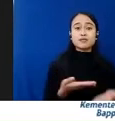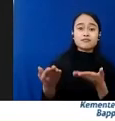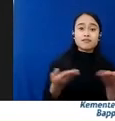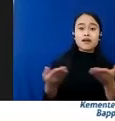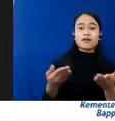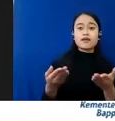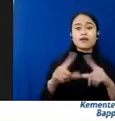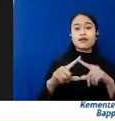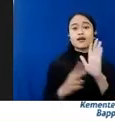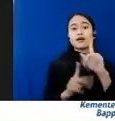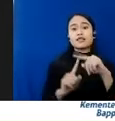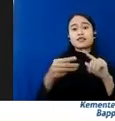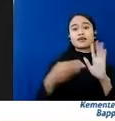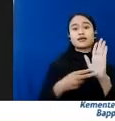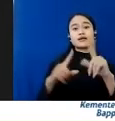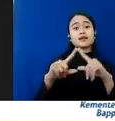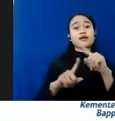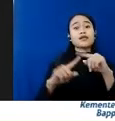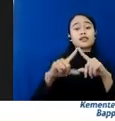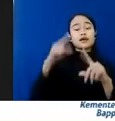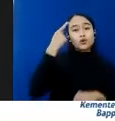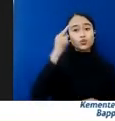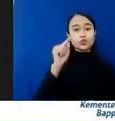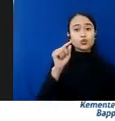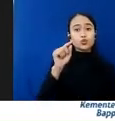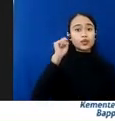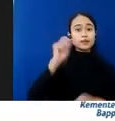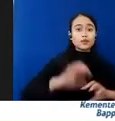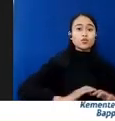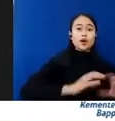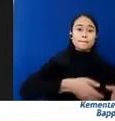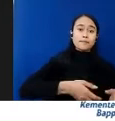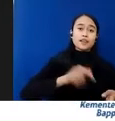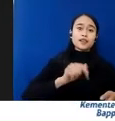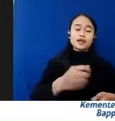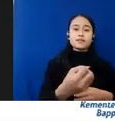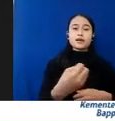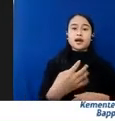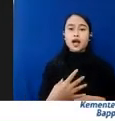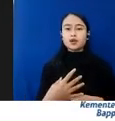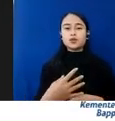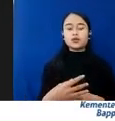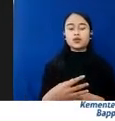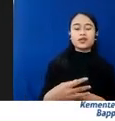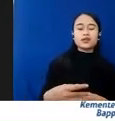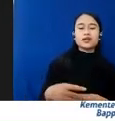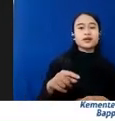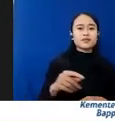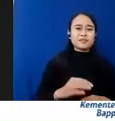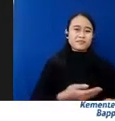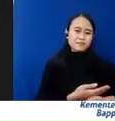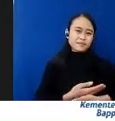hamil Harapan kami tentunya Ini tidak mempengaruhi dari kualitas bayi yang dikandungnya